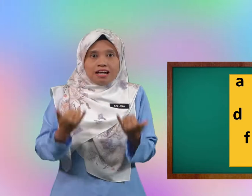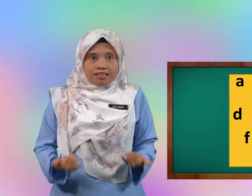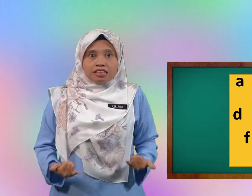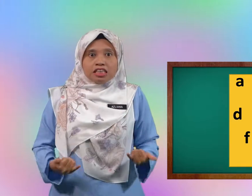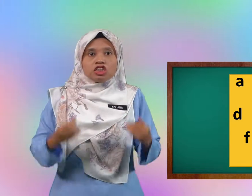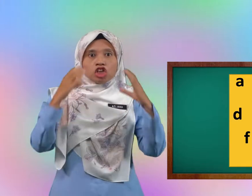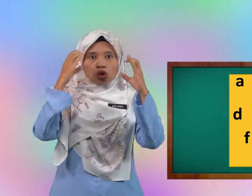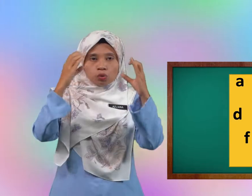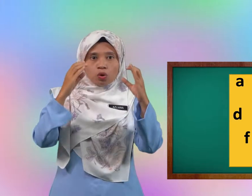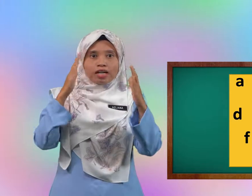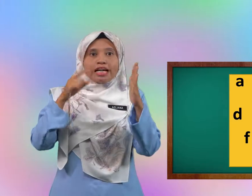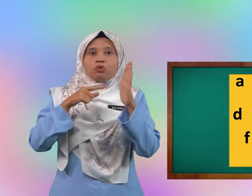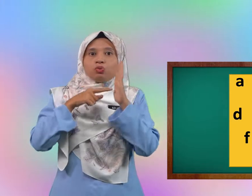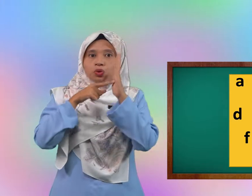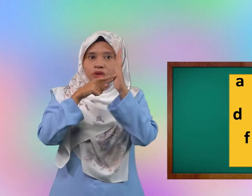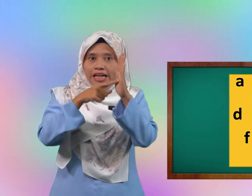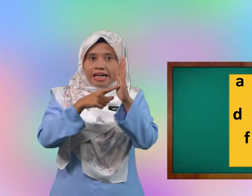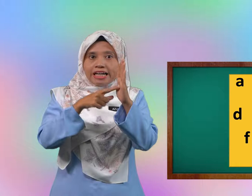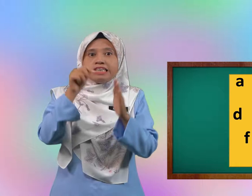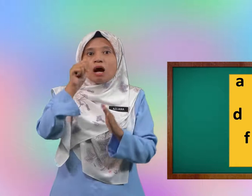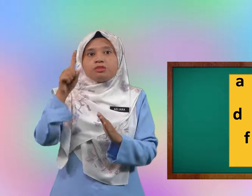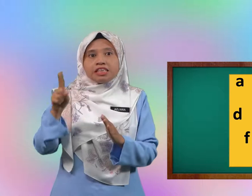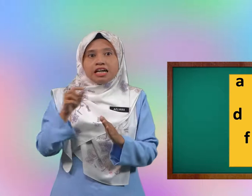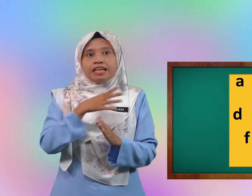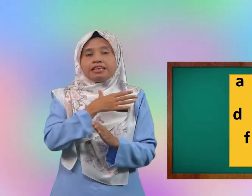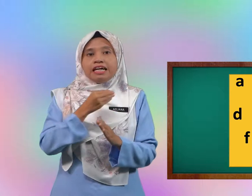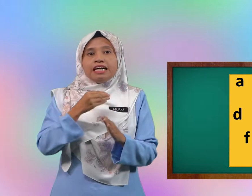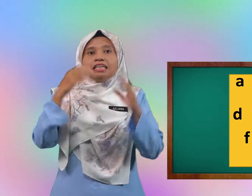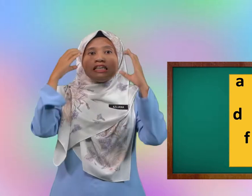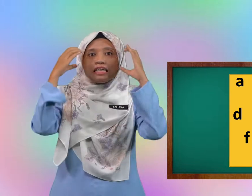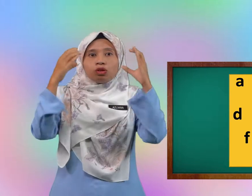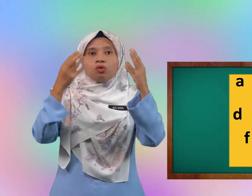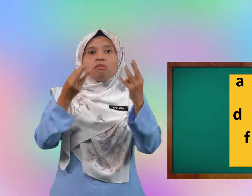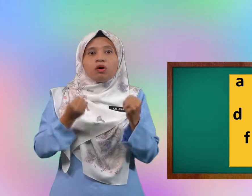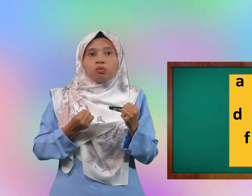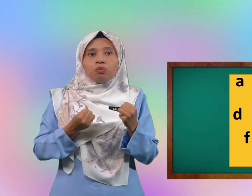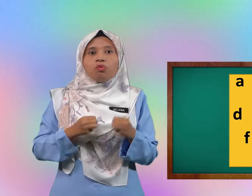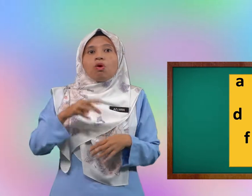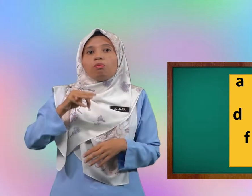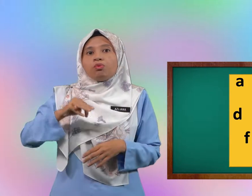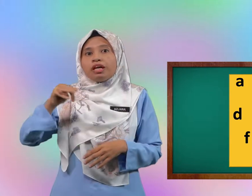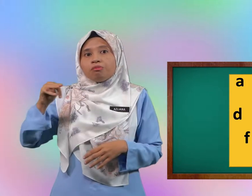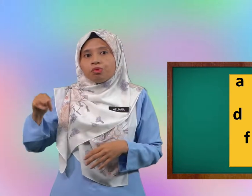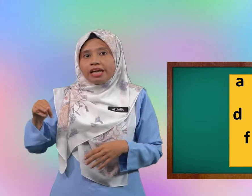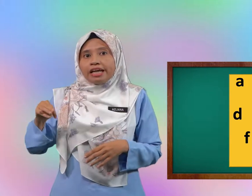cikgu akan tunjukkan abjad dan cikgu mahu murid-murid